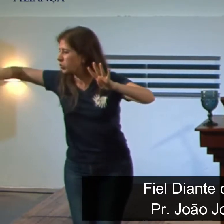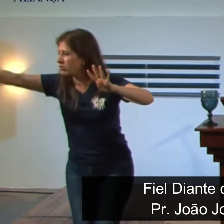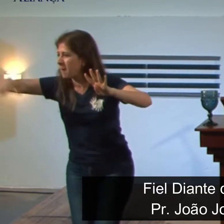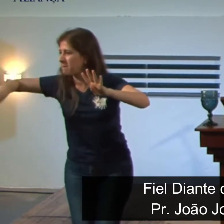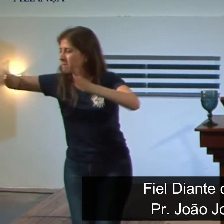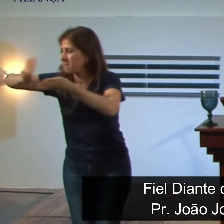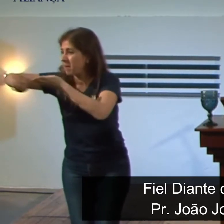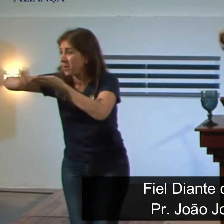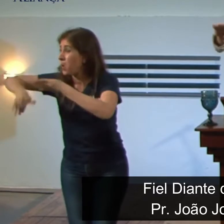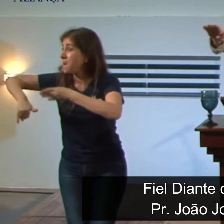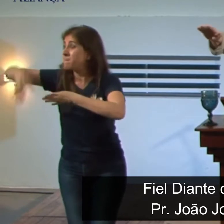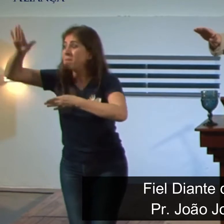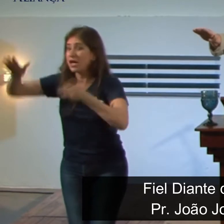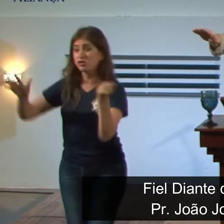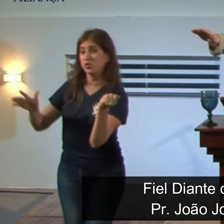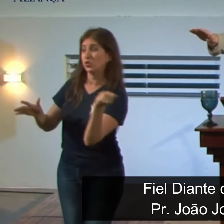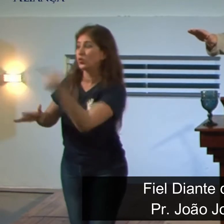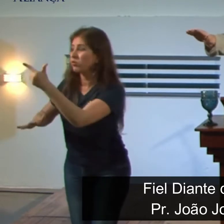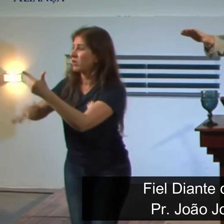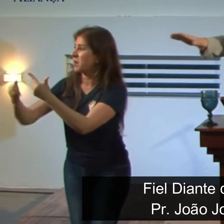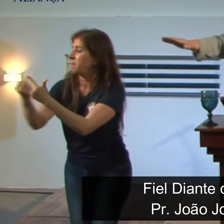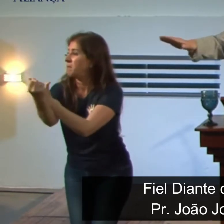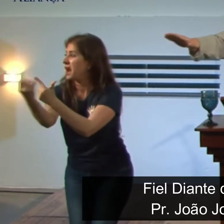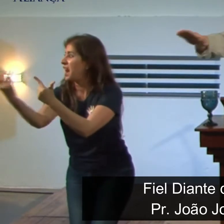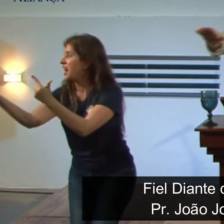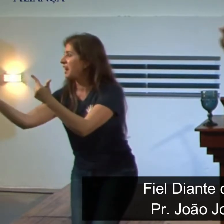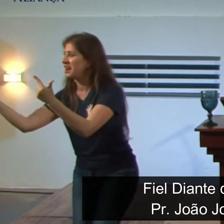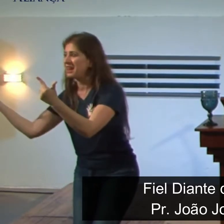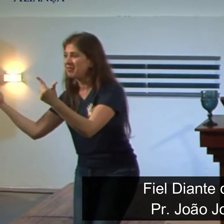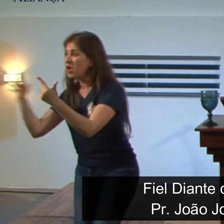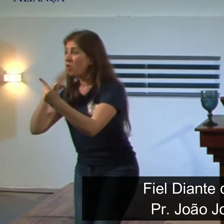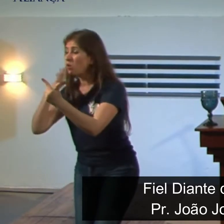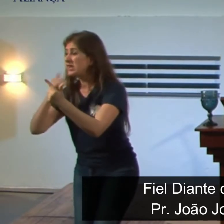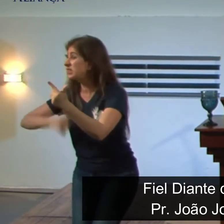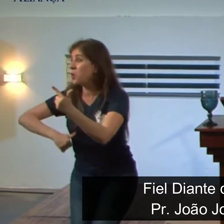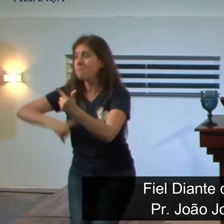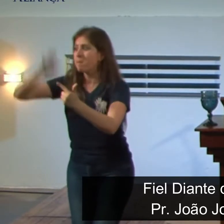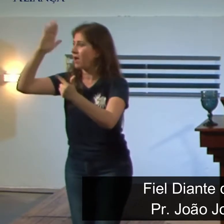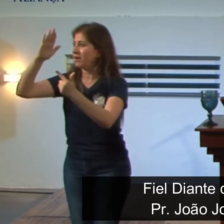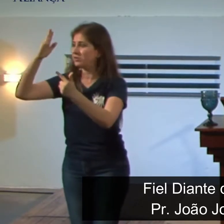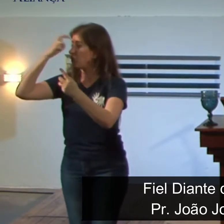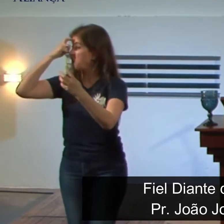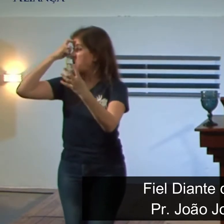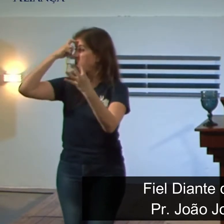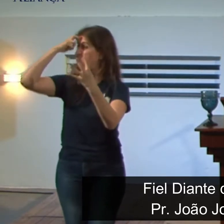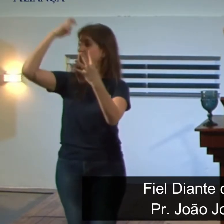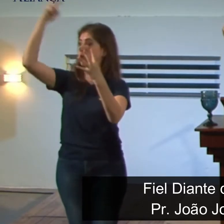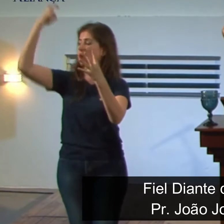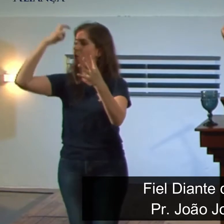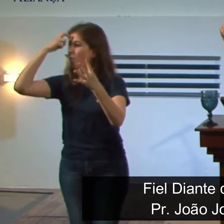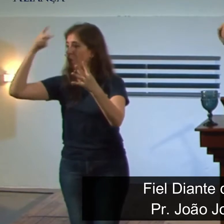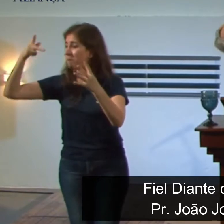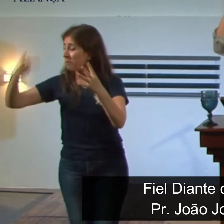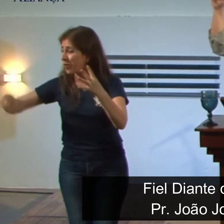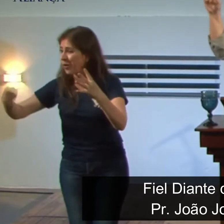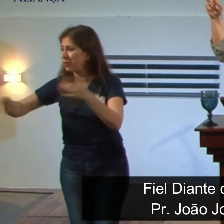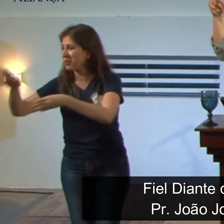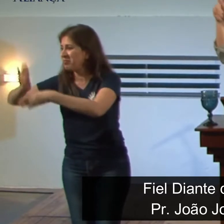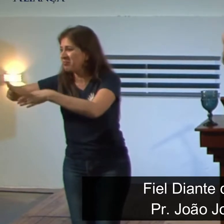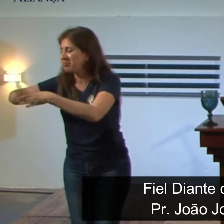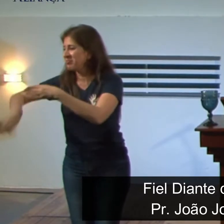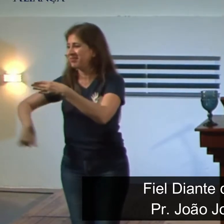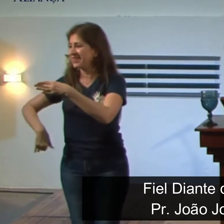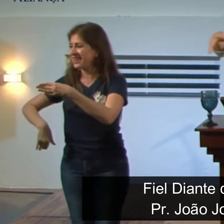tornaram mais inteligentes e mais conhecedores daquela cultura, daquela cultura, da